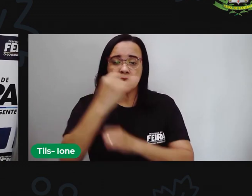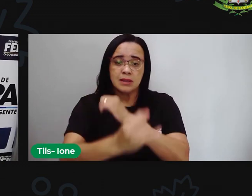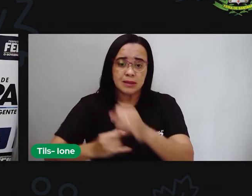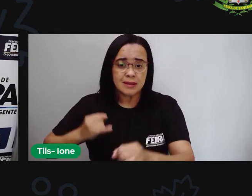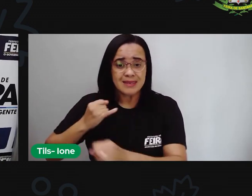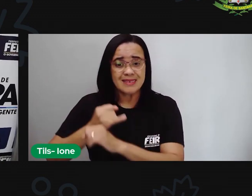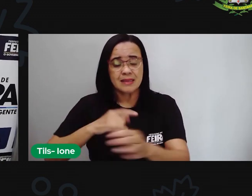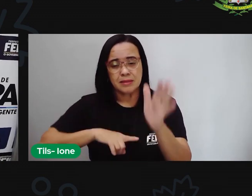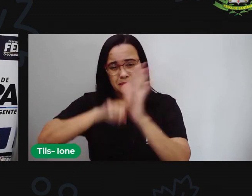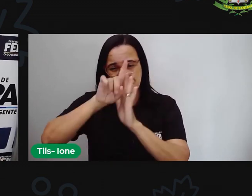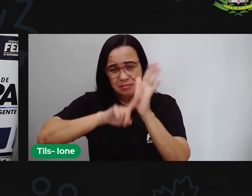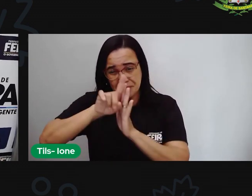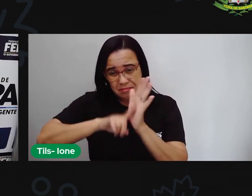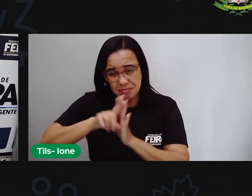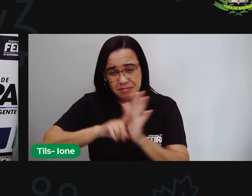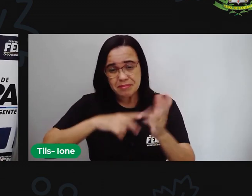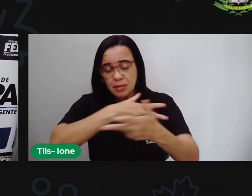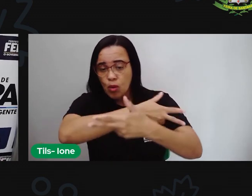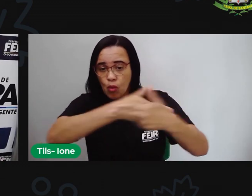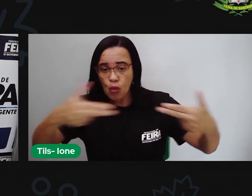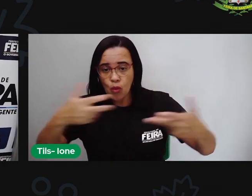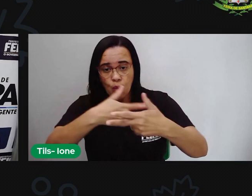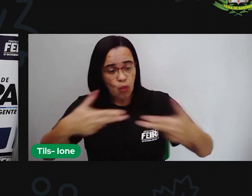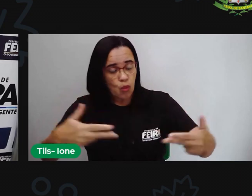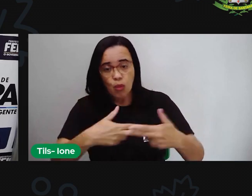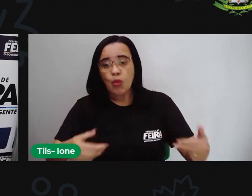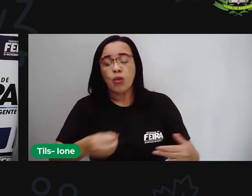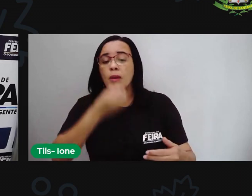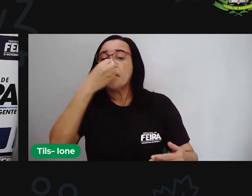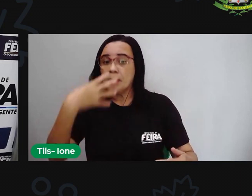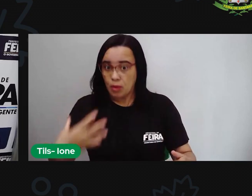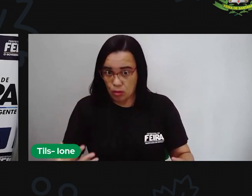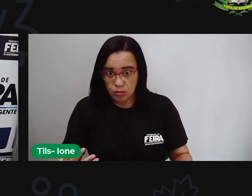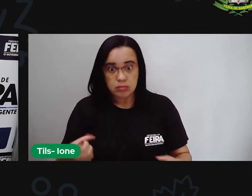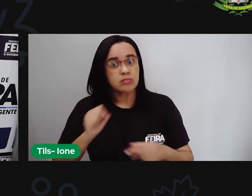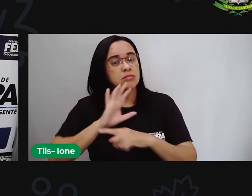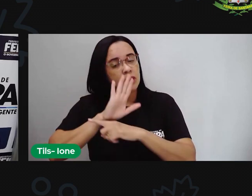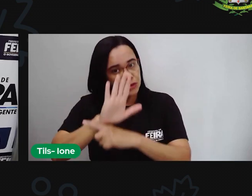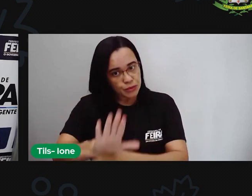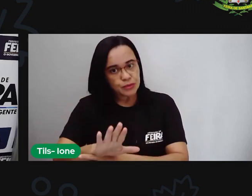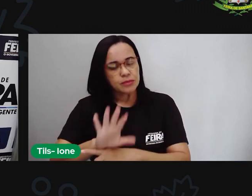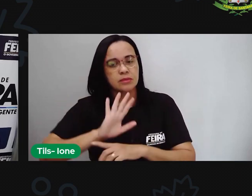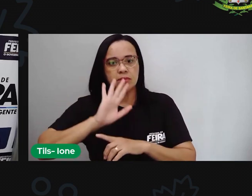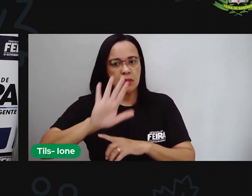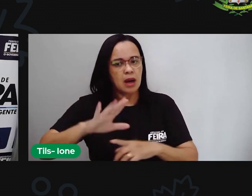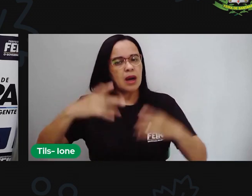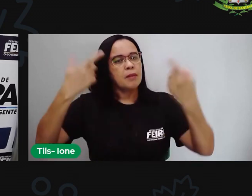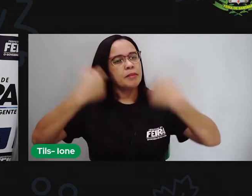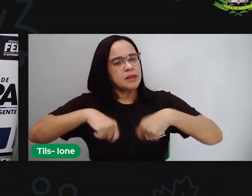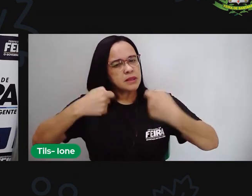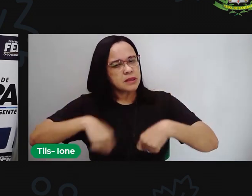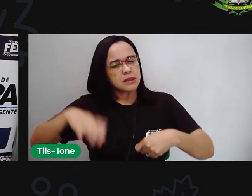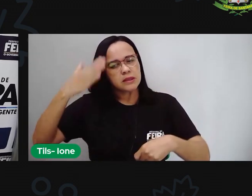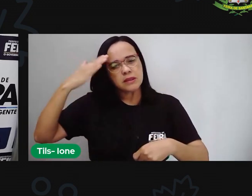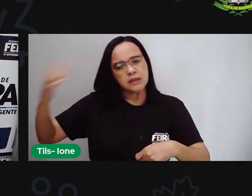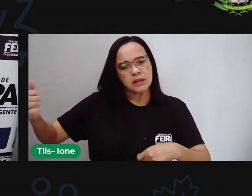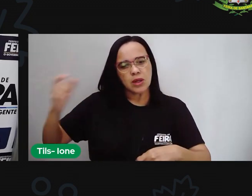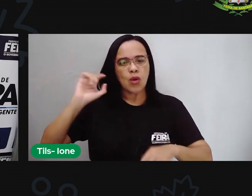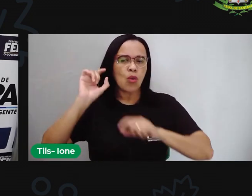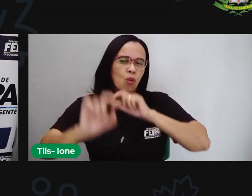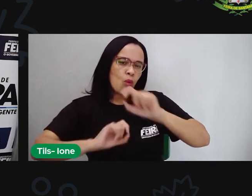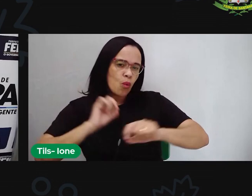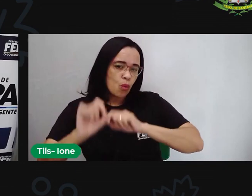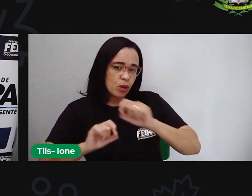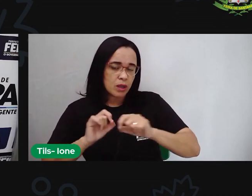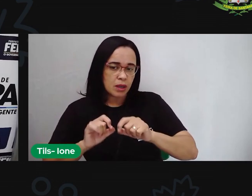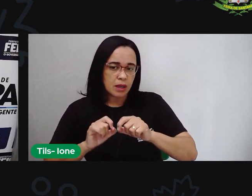assuntos então também um ótimo instrumento para isso mas a gente precisa aí saber da parte boa